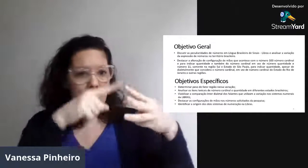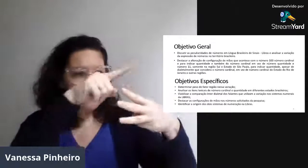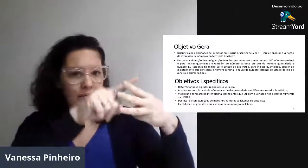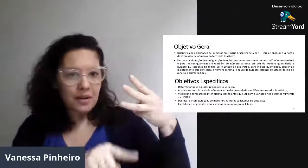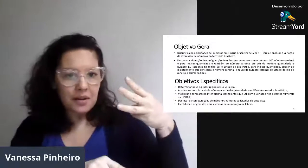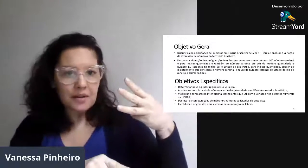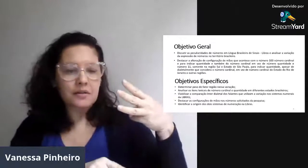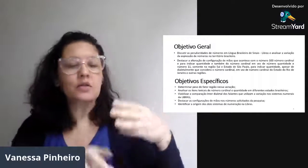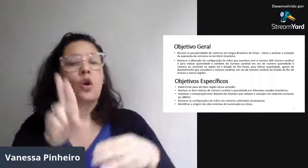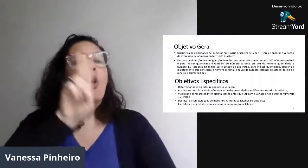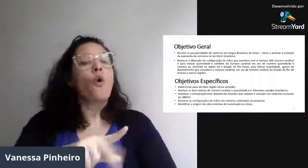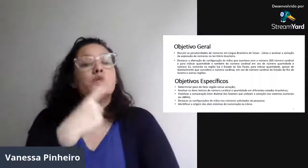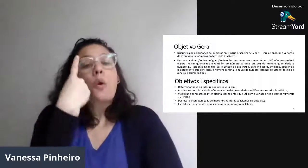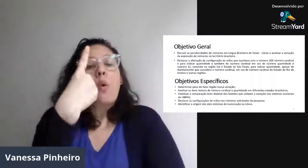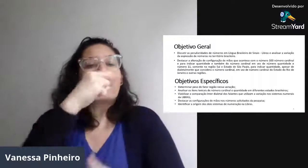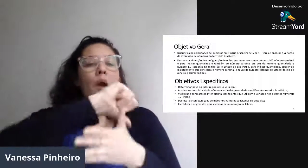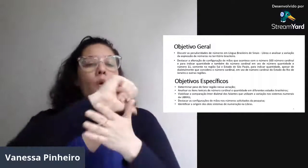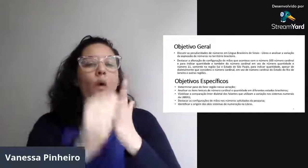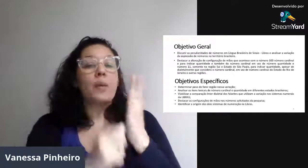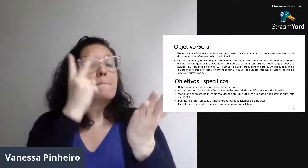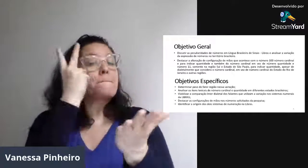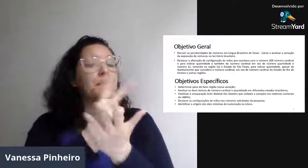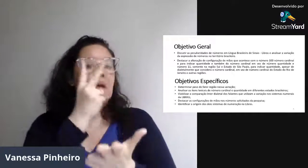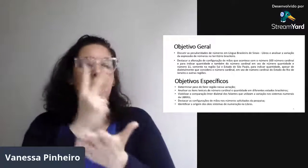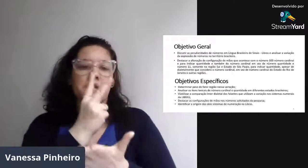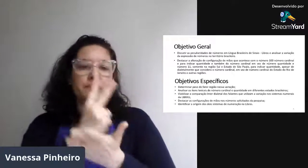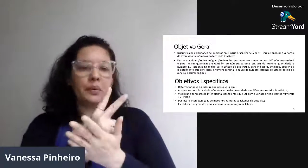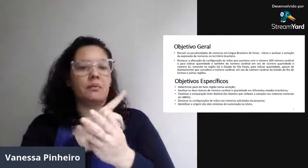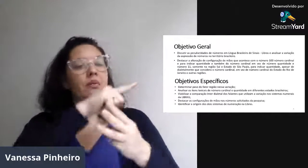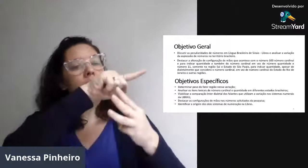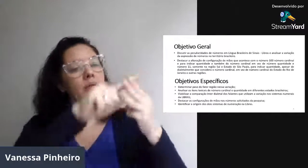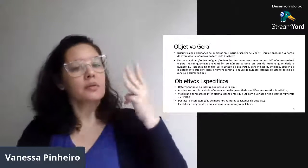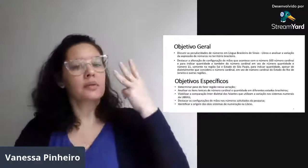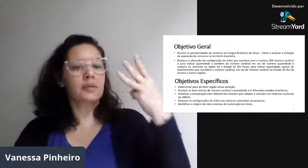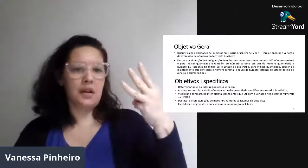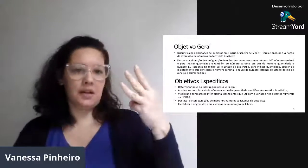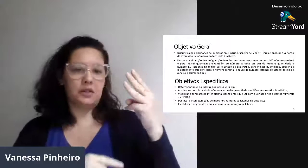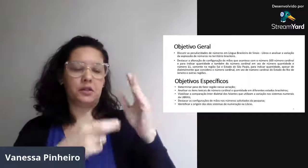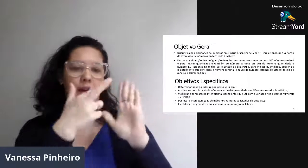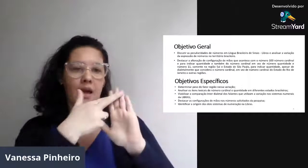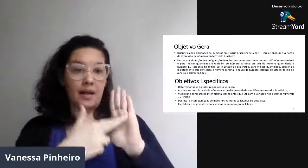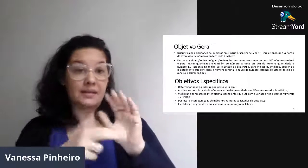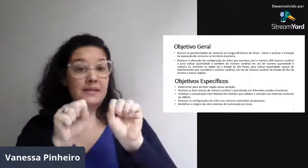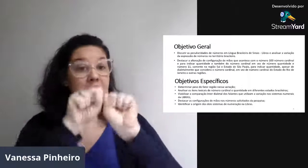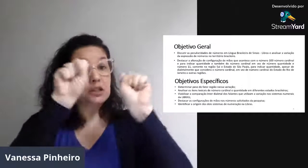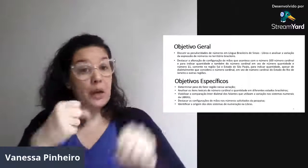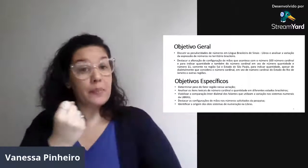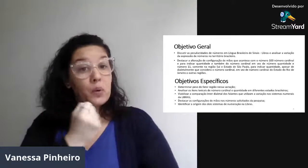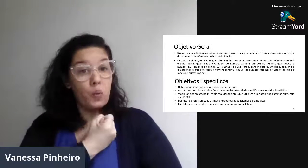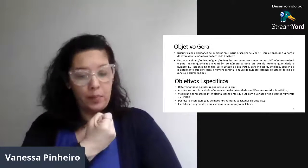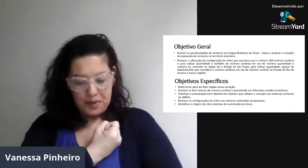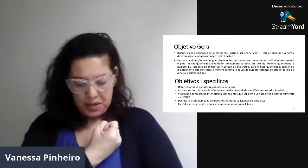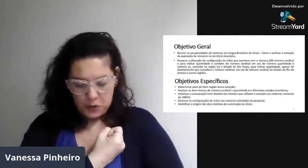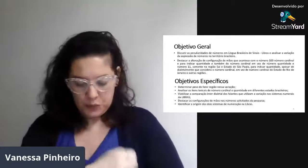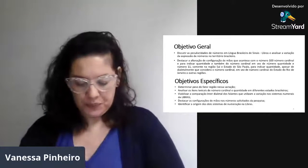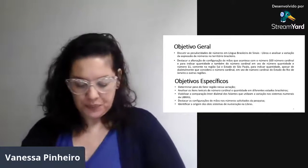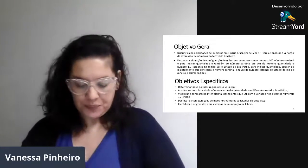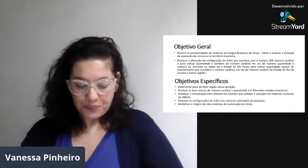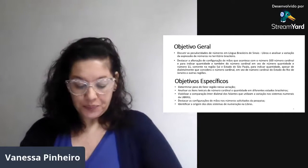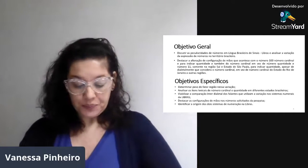não usam essa regra, usa uma configuração para tudo, para as três regrinhas. E no